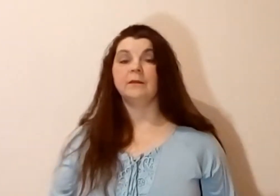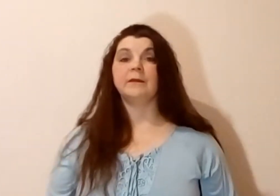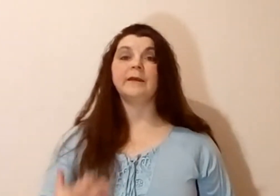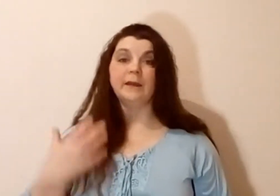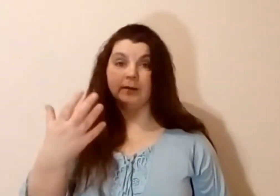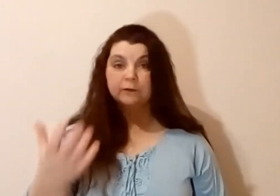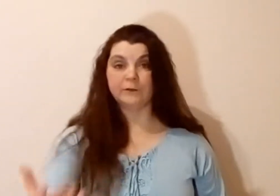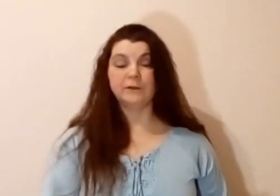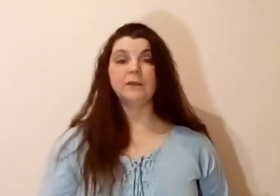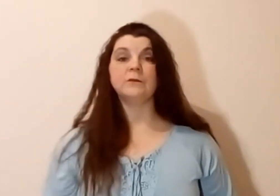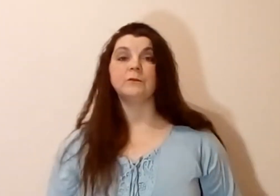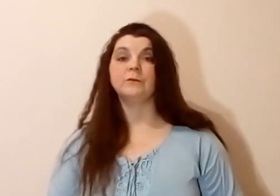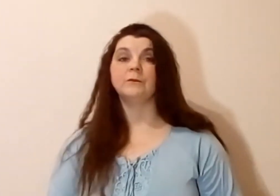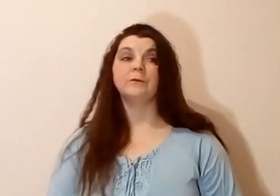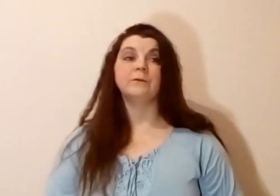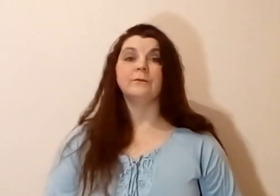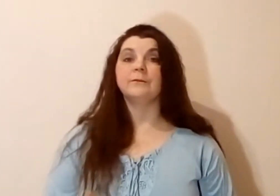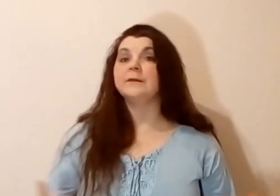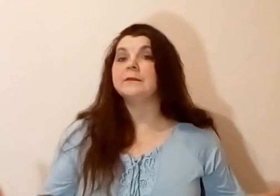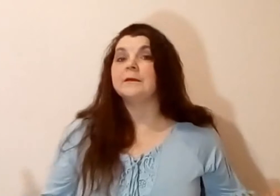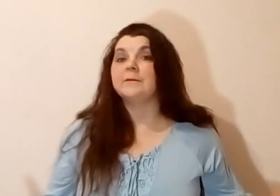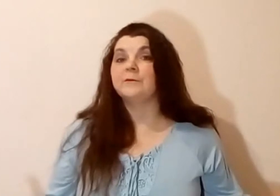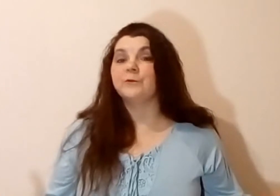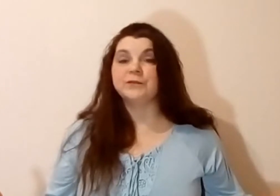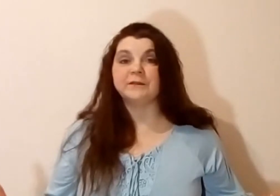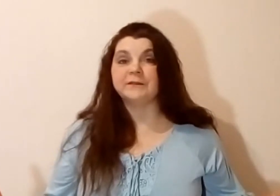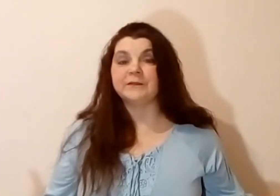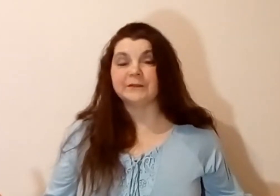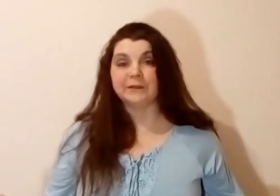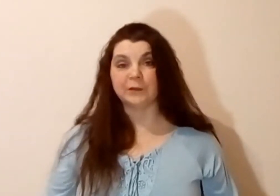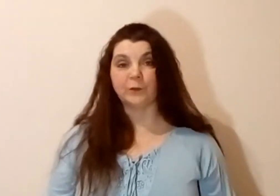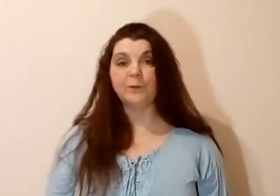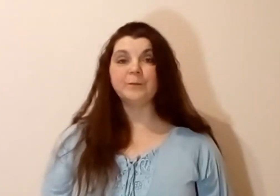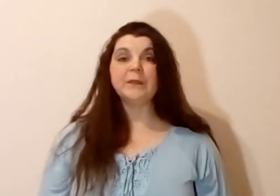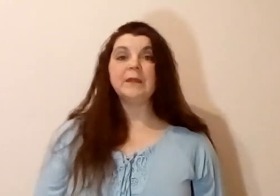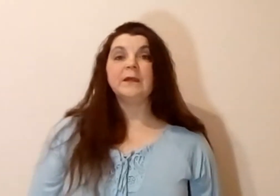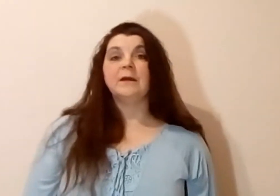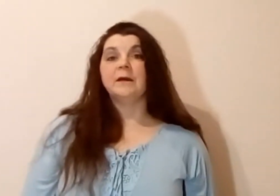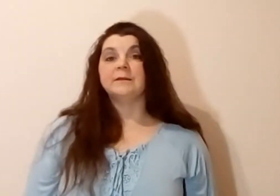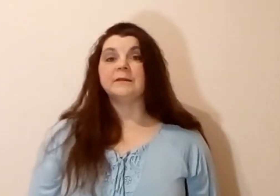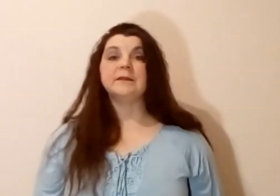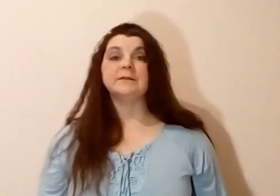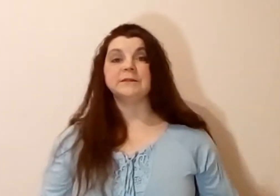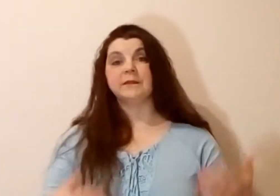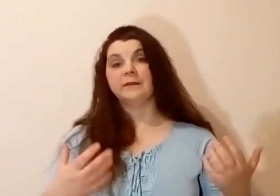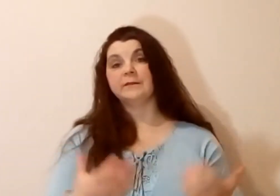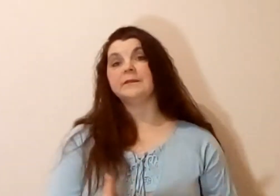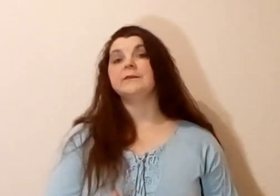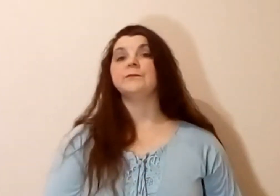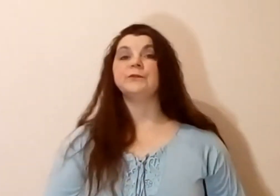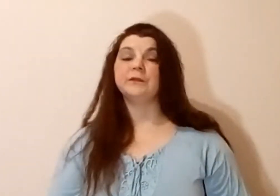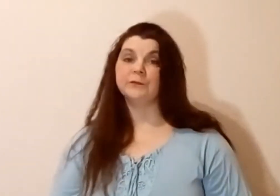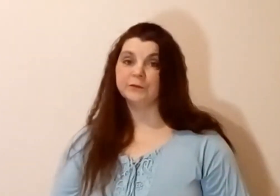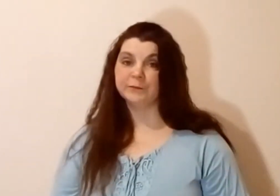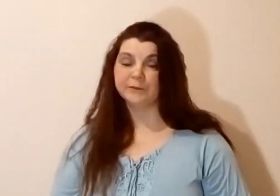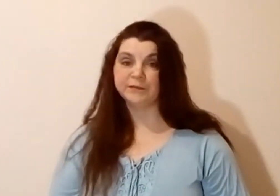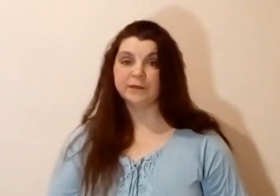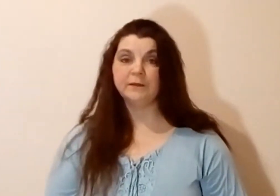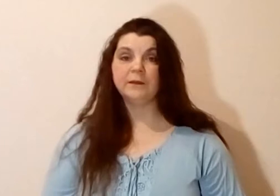реальных людей, то это очень сделает легко. Достаточно зайти в то или иное помещение